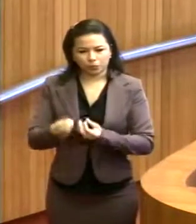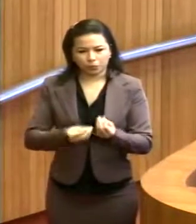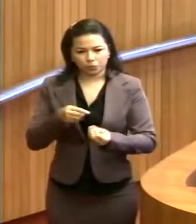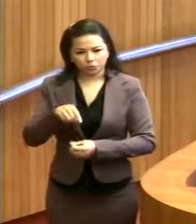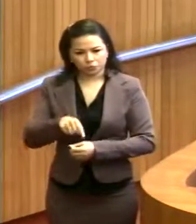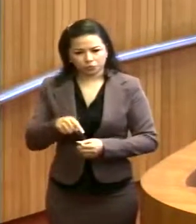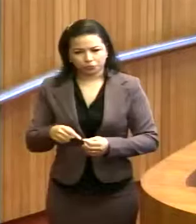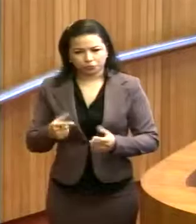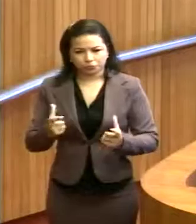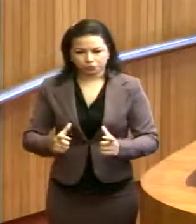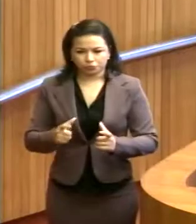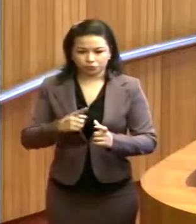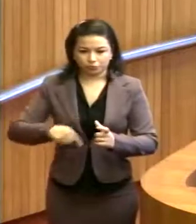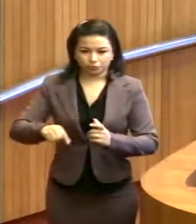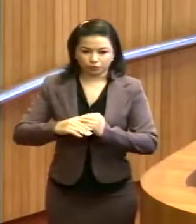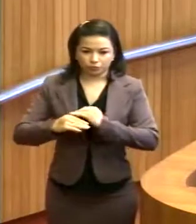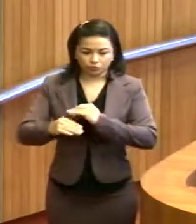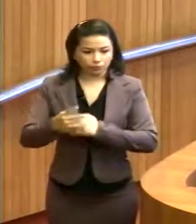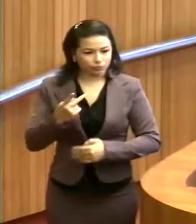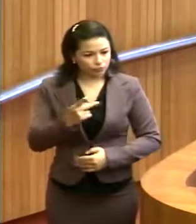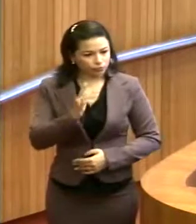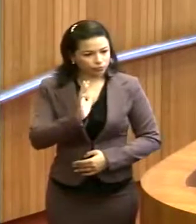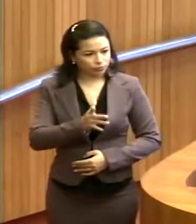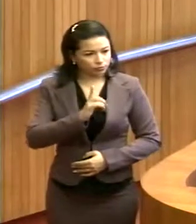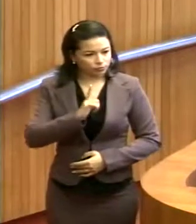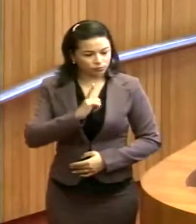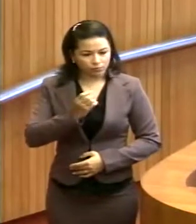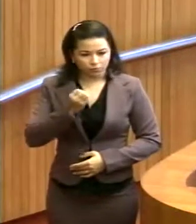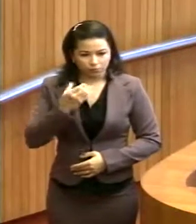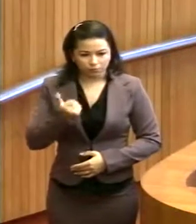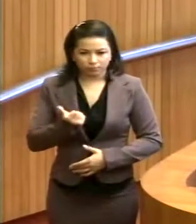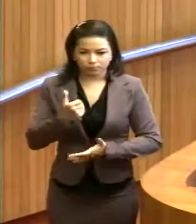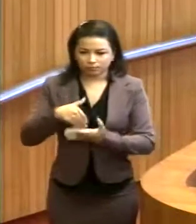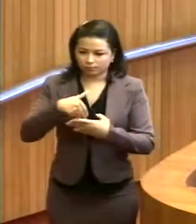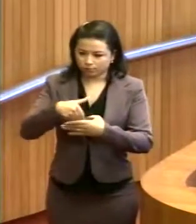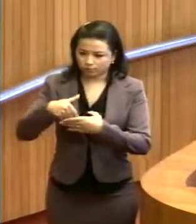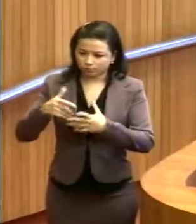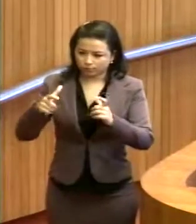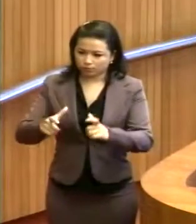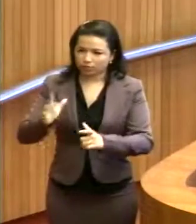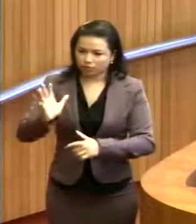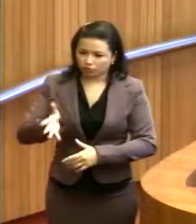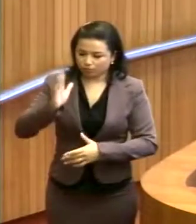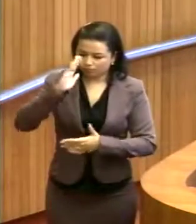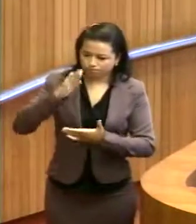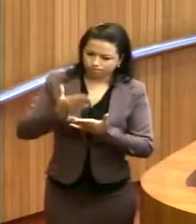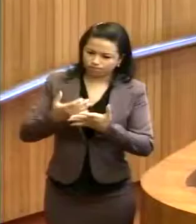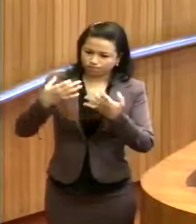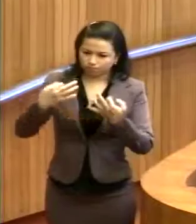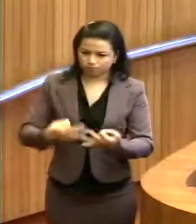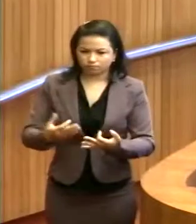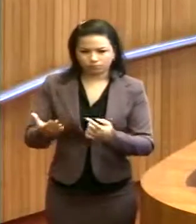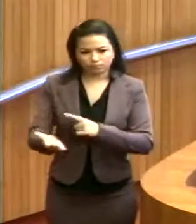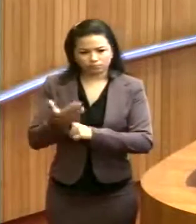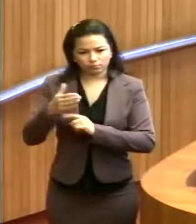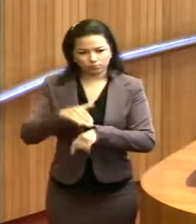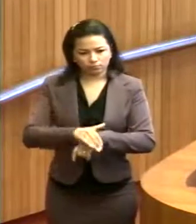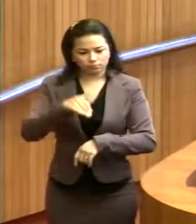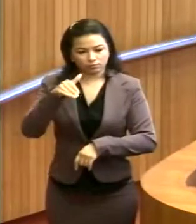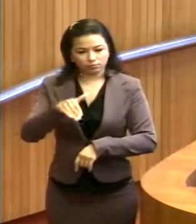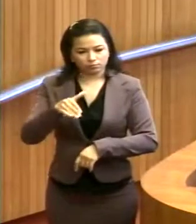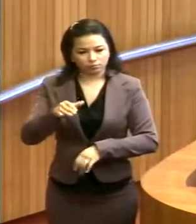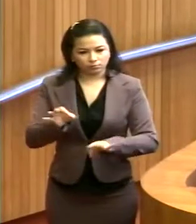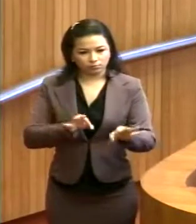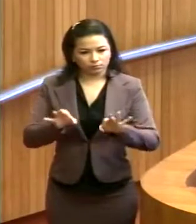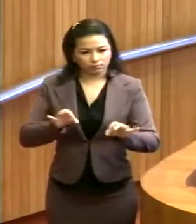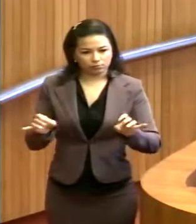dessa estrada. Vossa Excelência, que é muito bem votada naquela região, tenho certeza que pode colaborar muito para